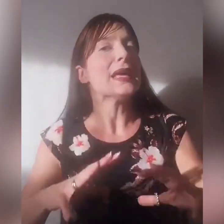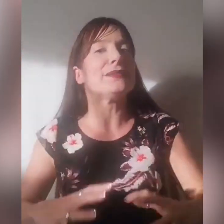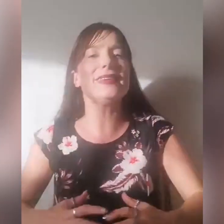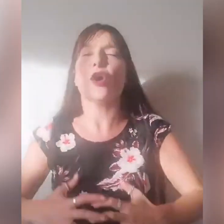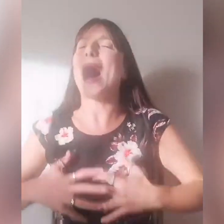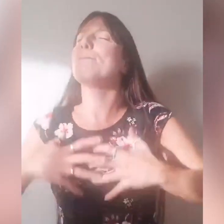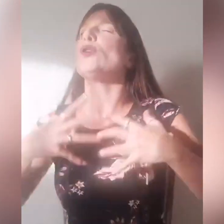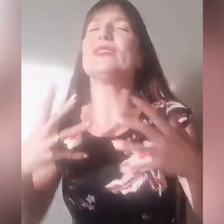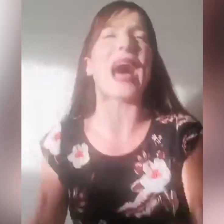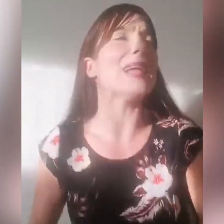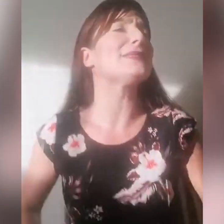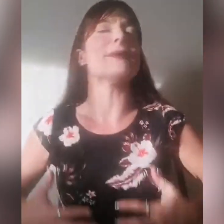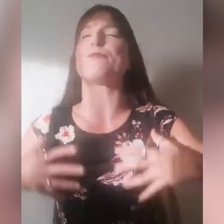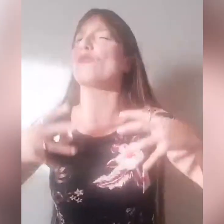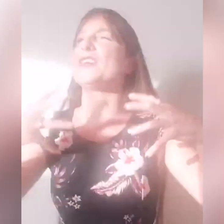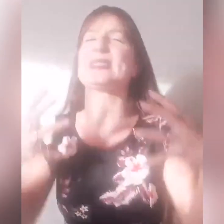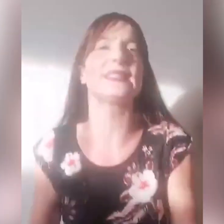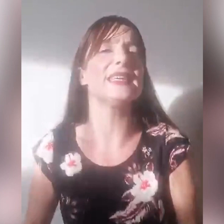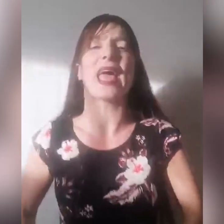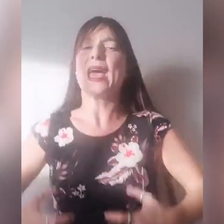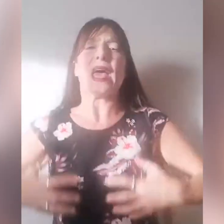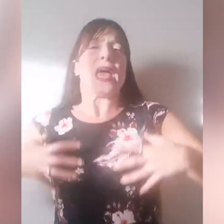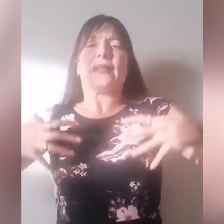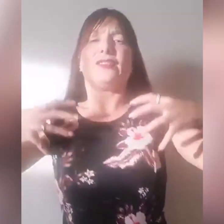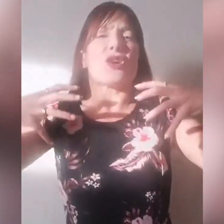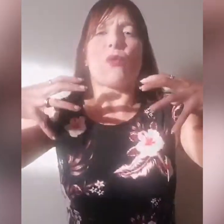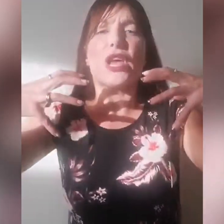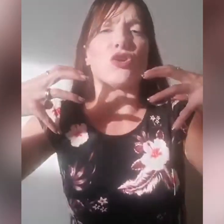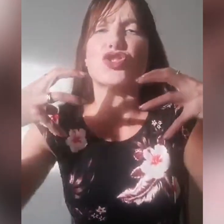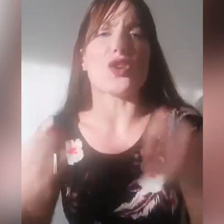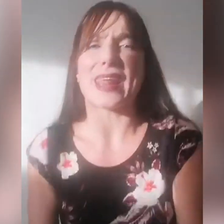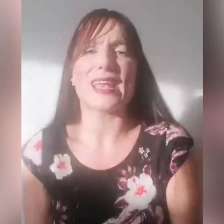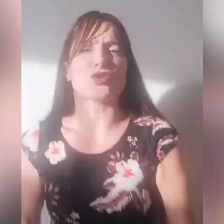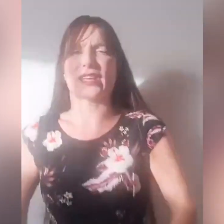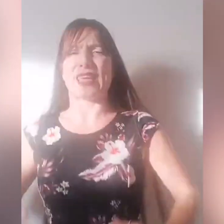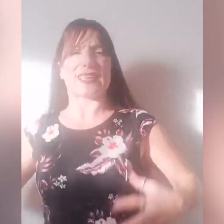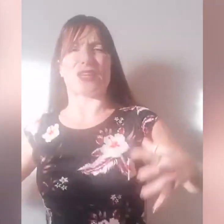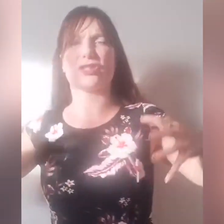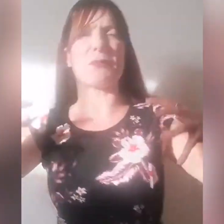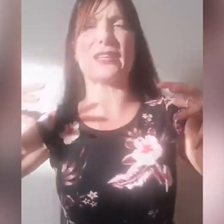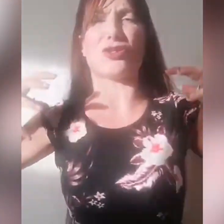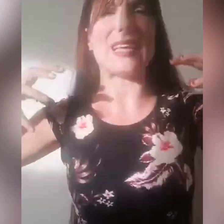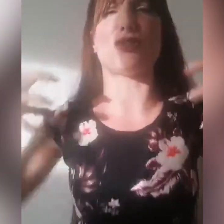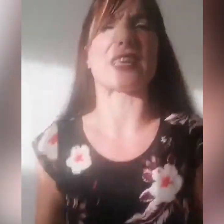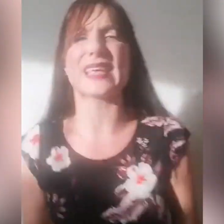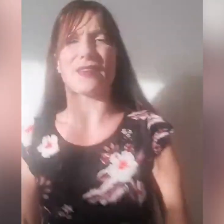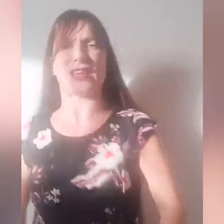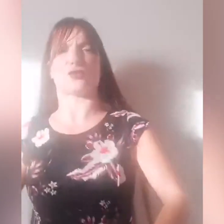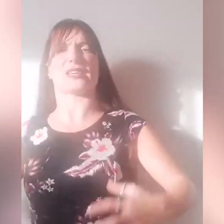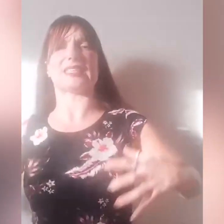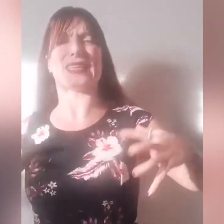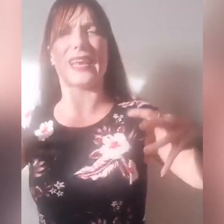Dio abbondante in profezie, Dio che vuole consolare la sua chiesa, lo Spirito Santo che serve la sua chiesa nella